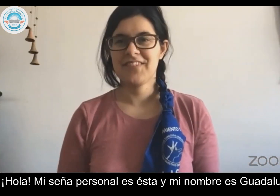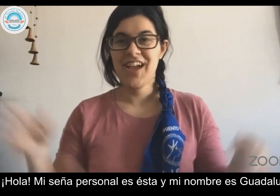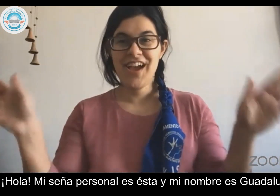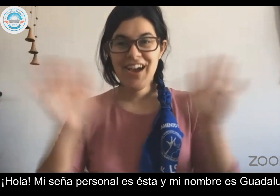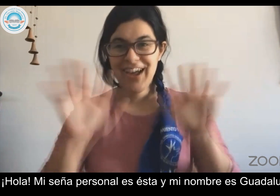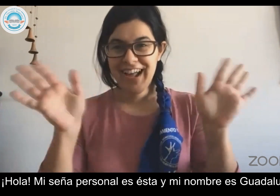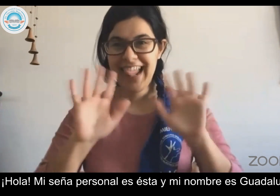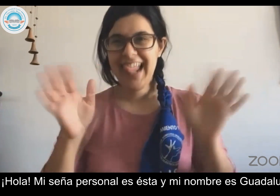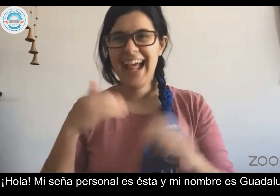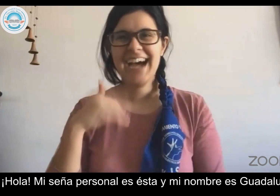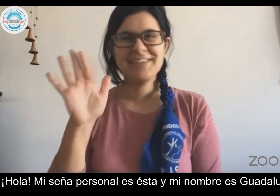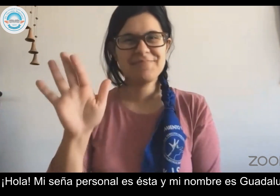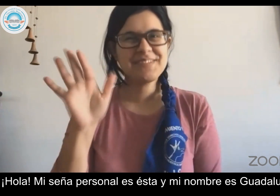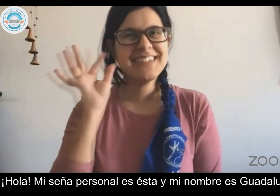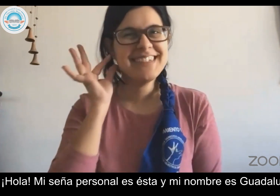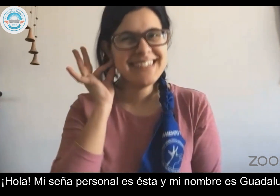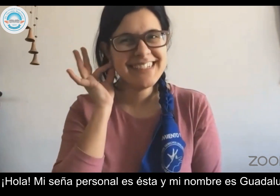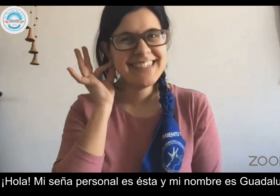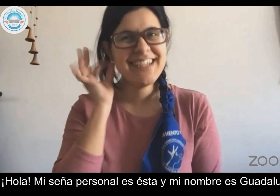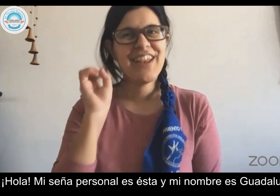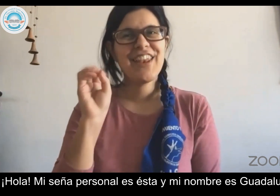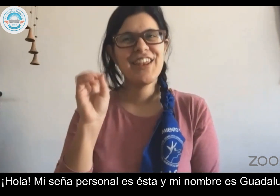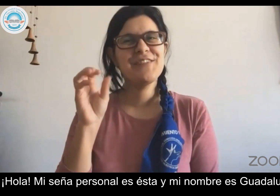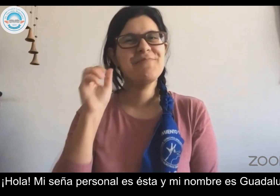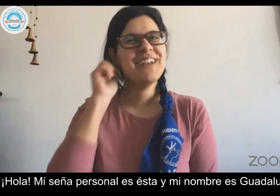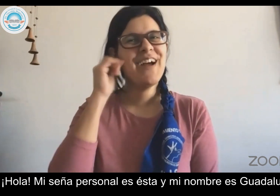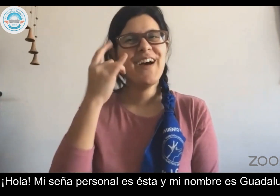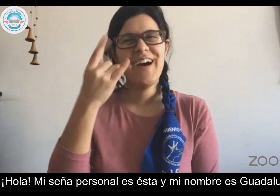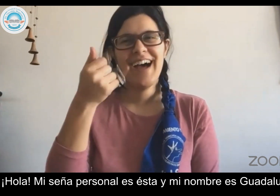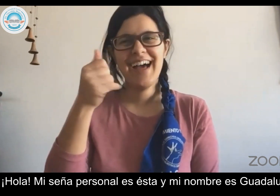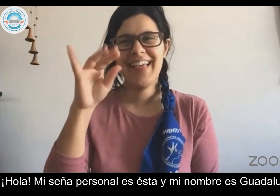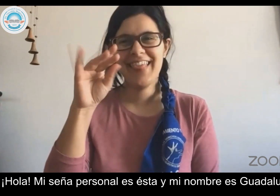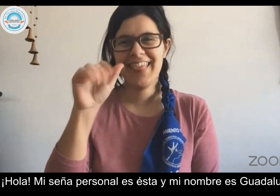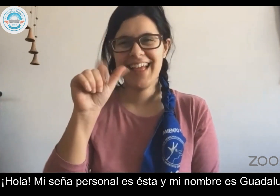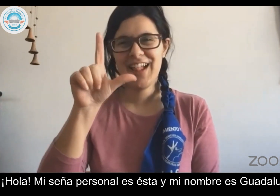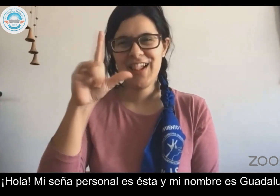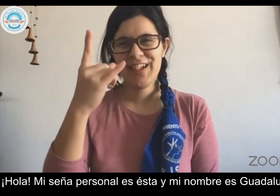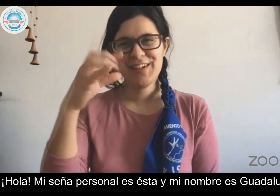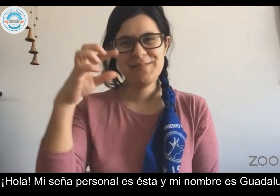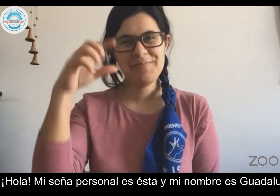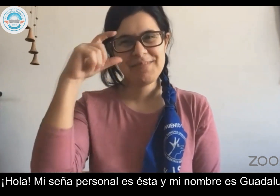Hola, mi seño personal es esta y mi nombre es Guadalupe.